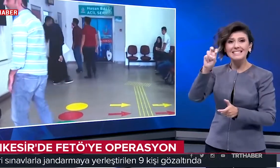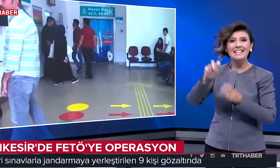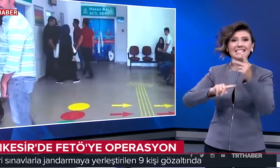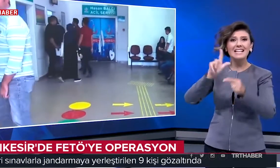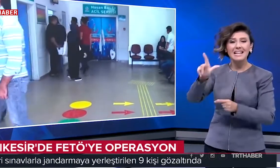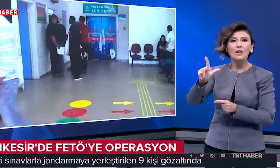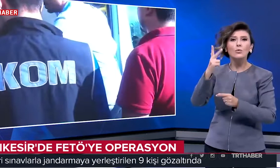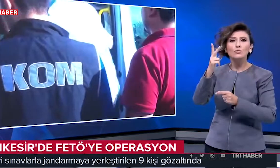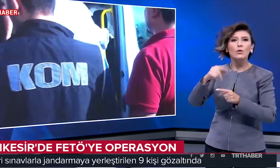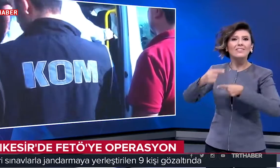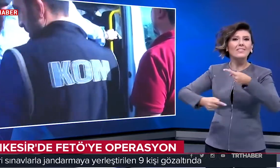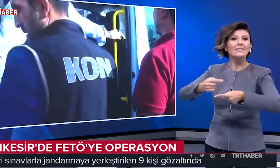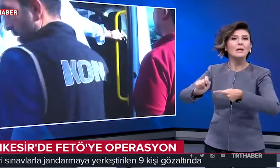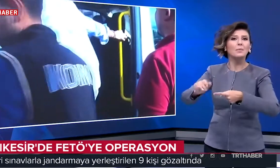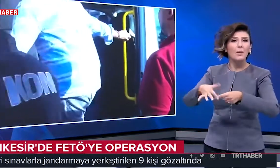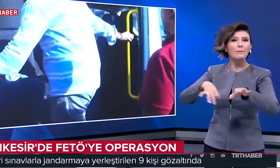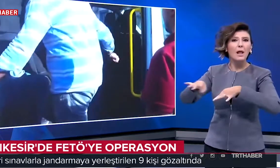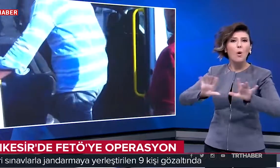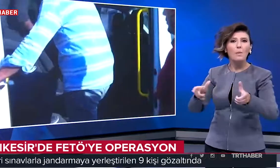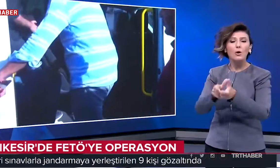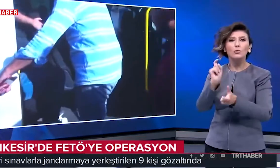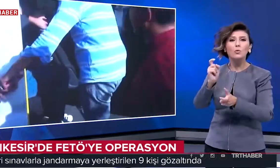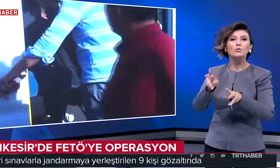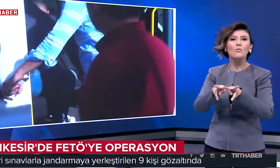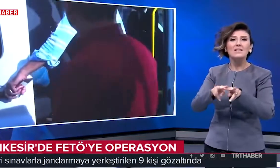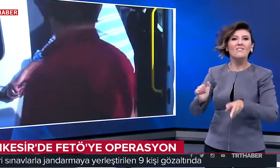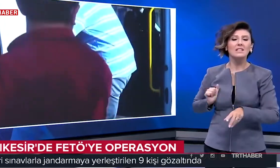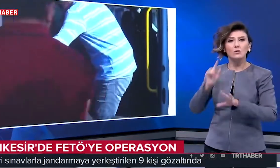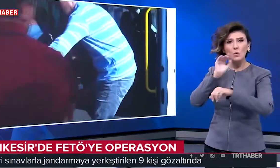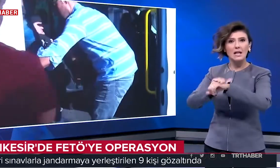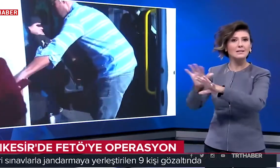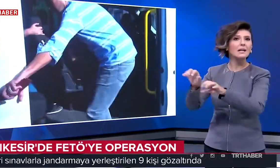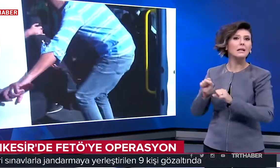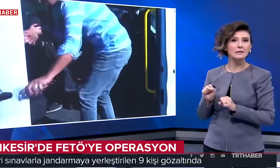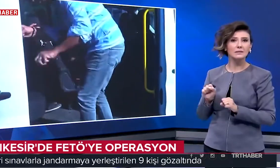ilde 3. dalga yapılan planlı operasyonda 9 muvazzaf asker gözaltına alındı.